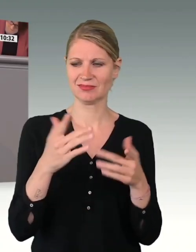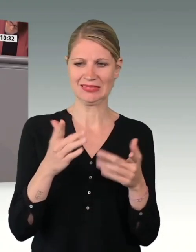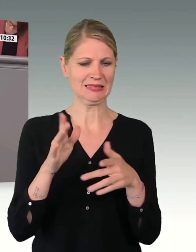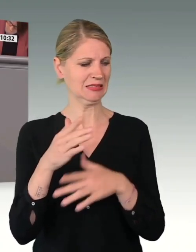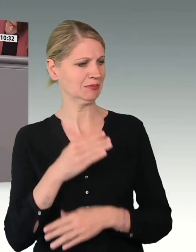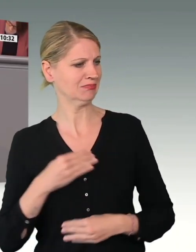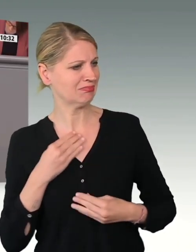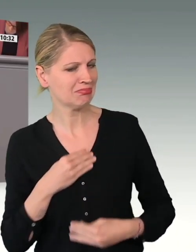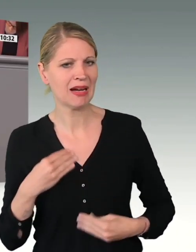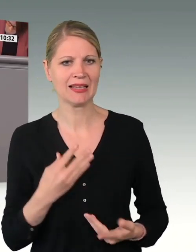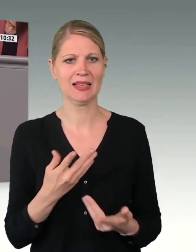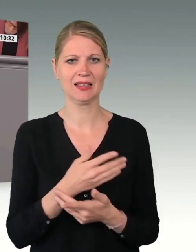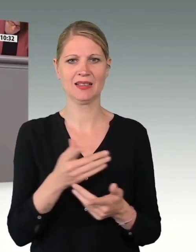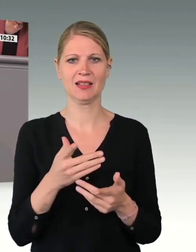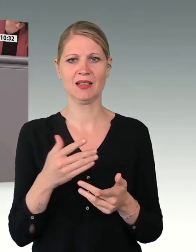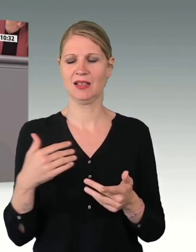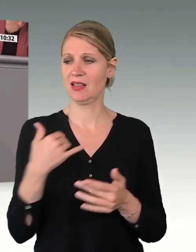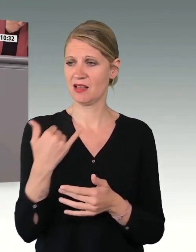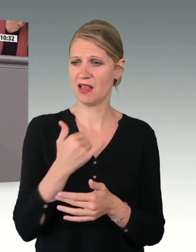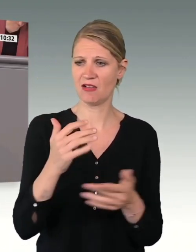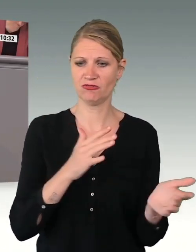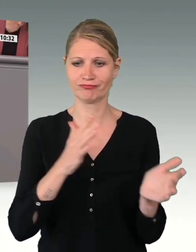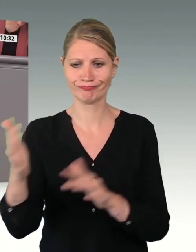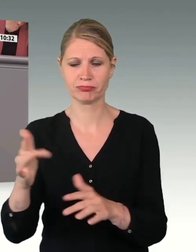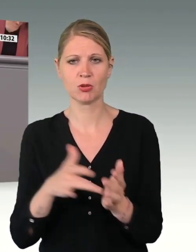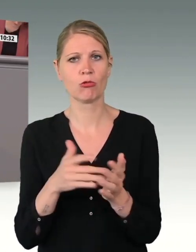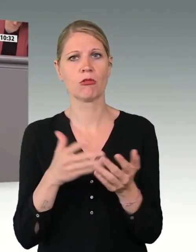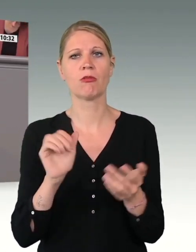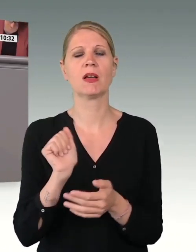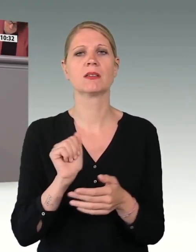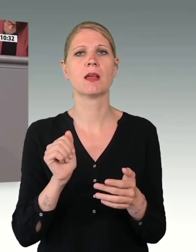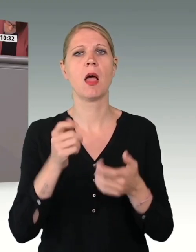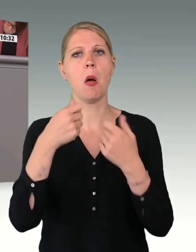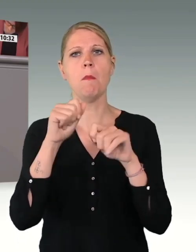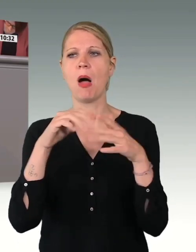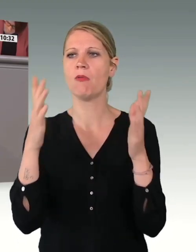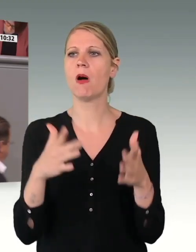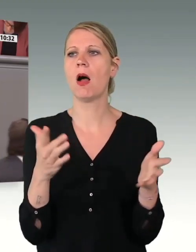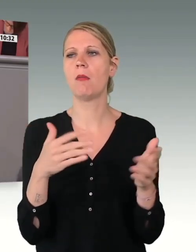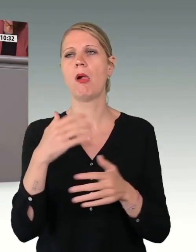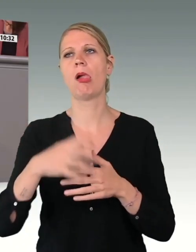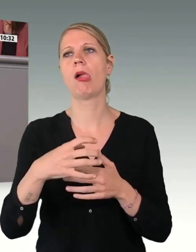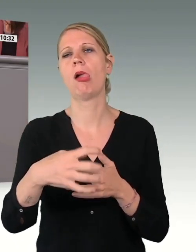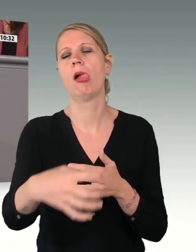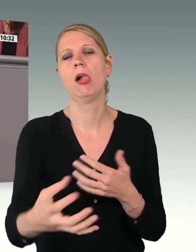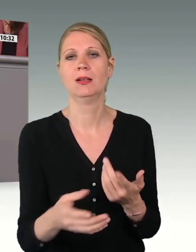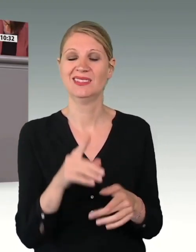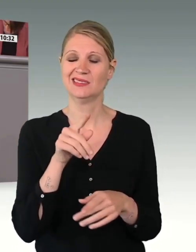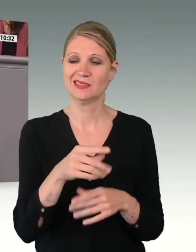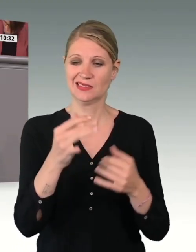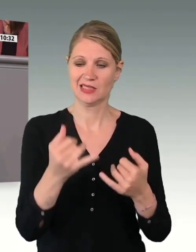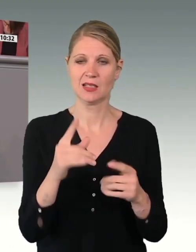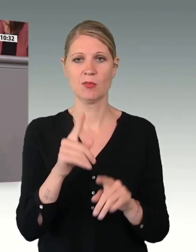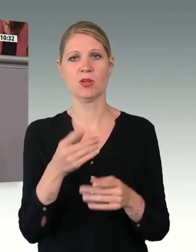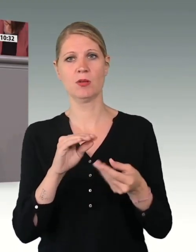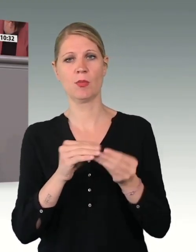das teilweise seit Jahren an der Umsetzung vieler Bauvorhaben. Es ist höchste Zeit, die Probleme mit den Bauverwaltungen